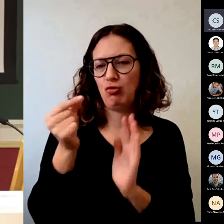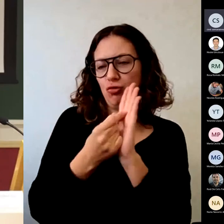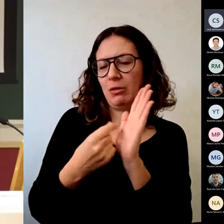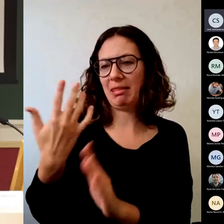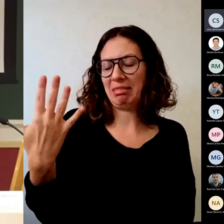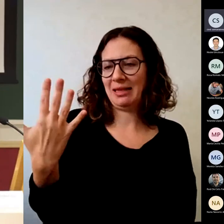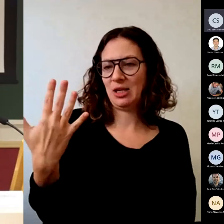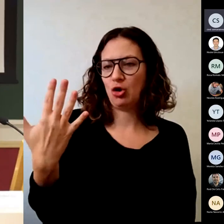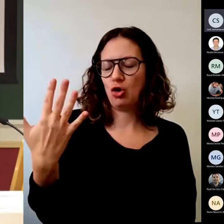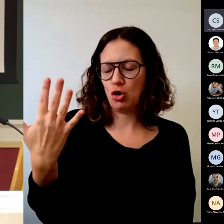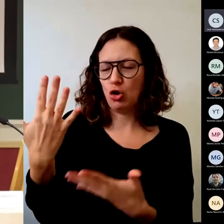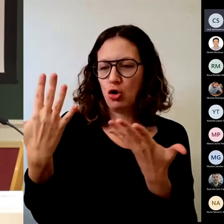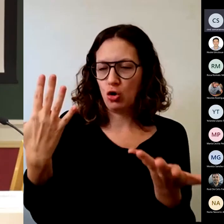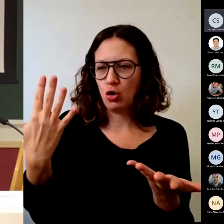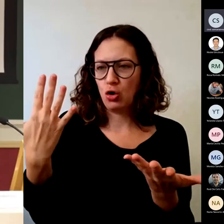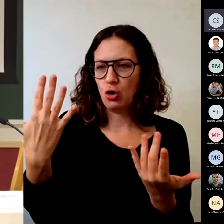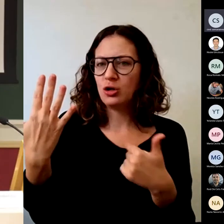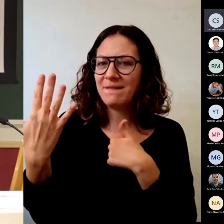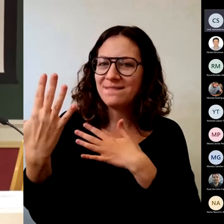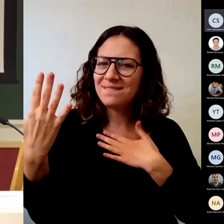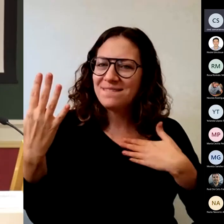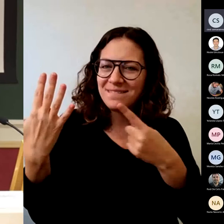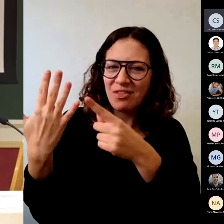como profesor para que saque un 10?